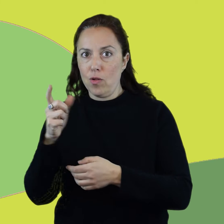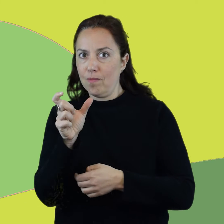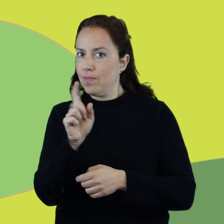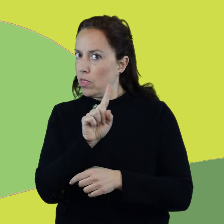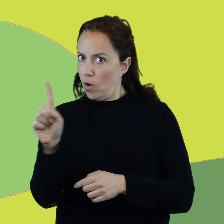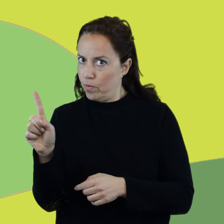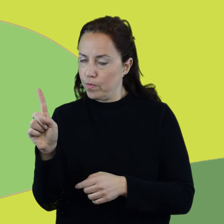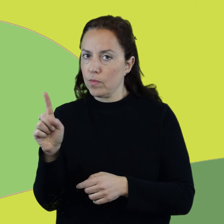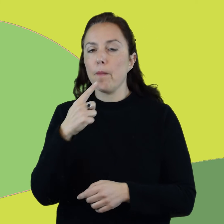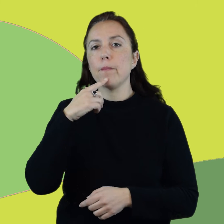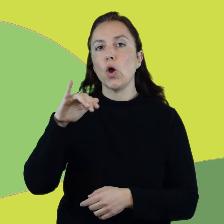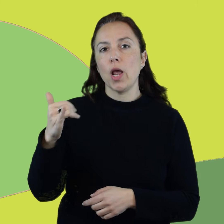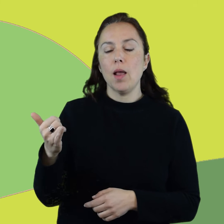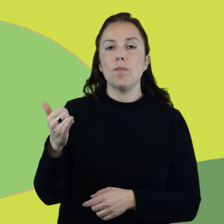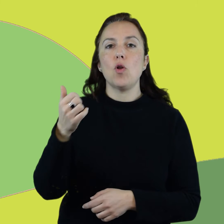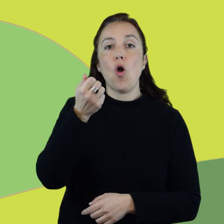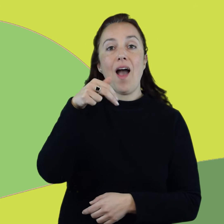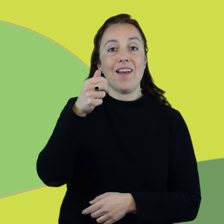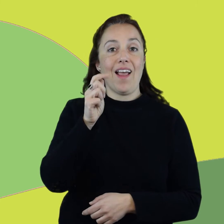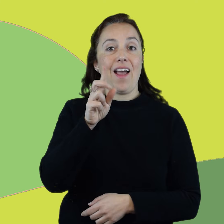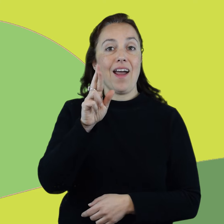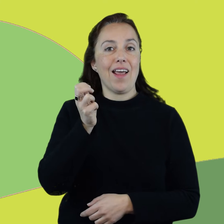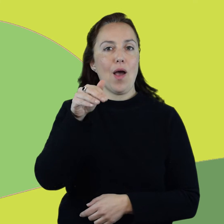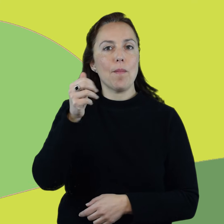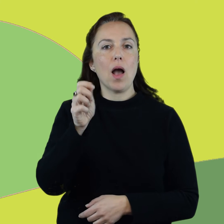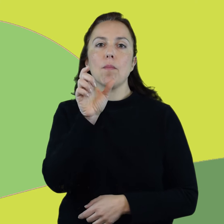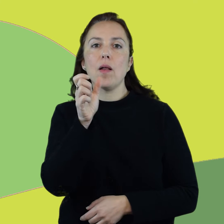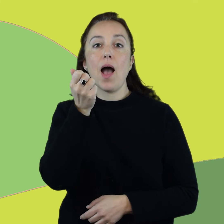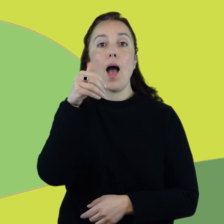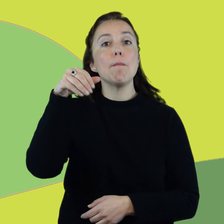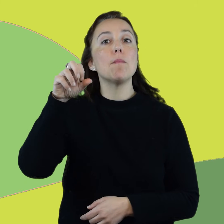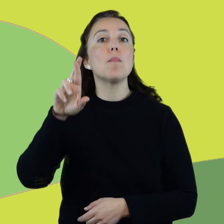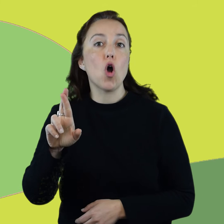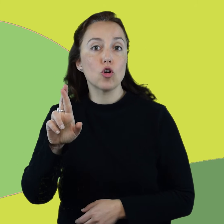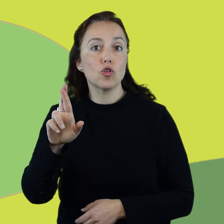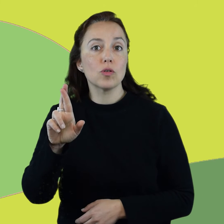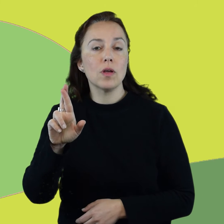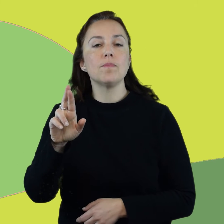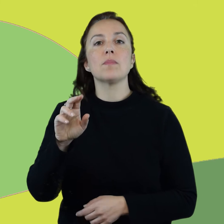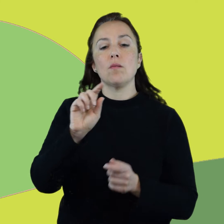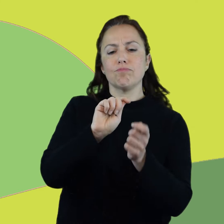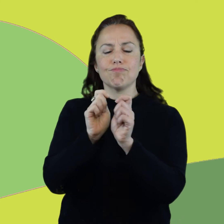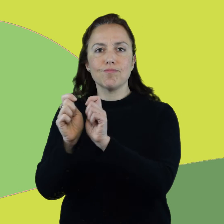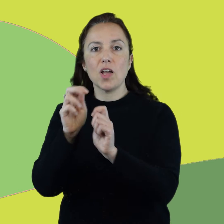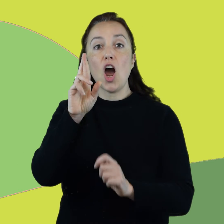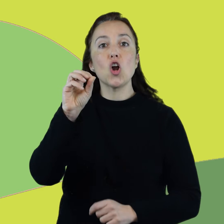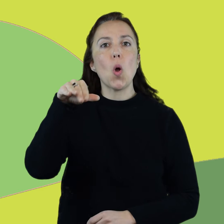Ejemplo de anagramas de amor. Roma y amor. Ejemplo